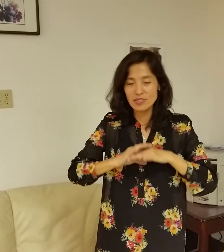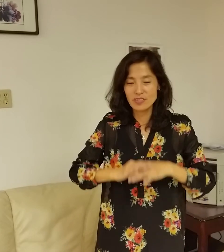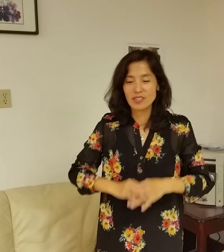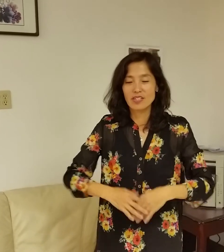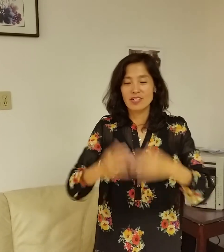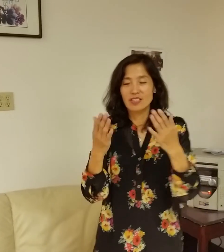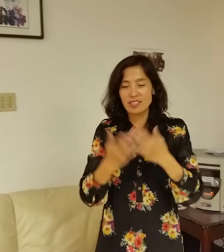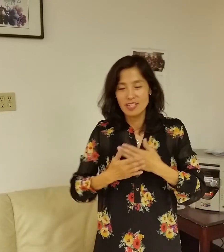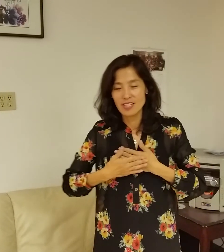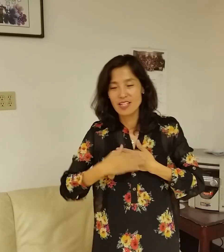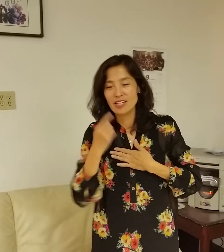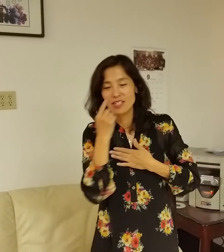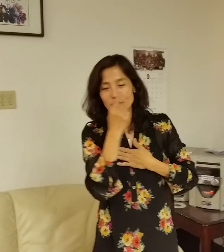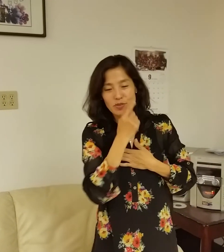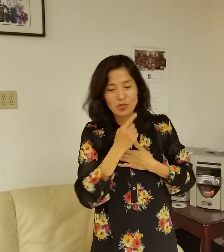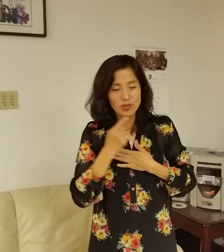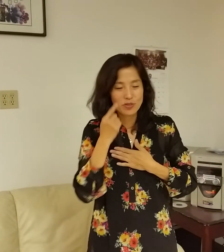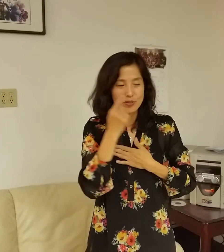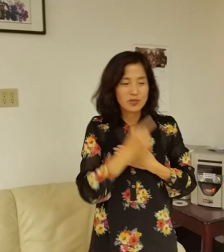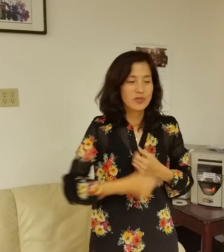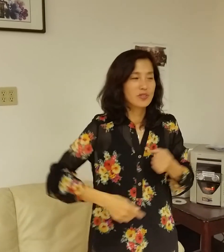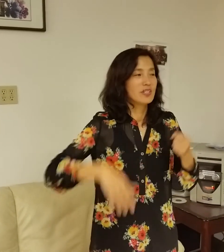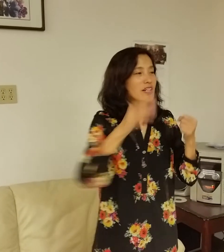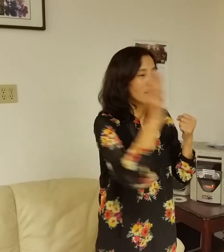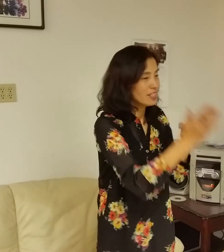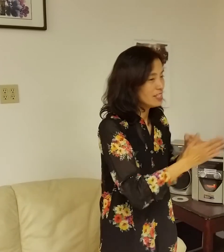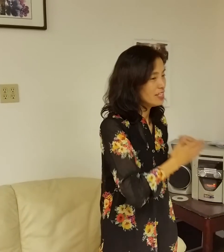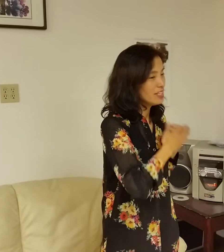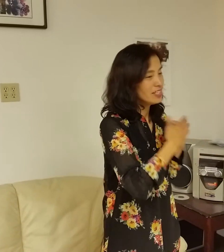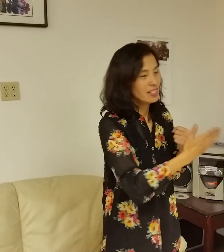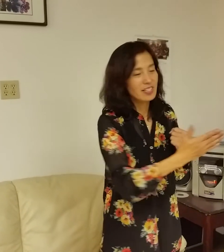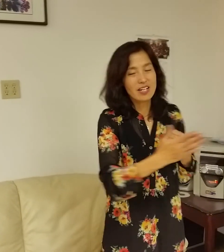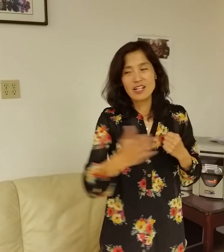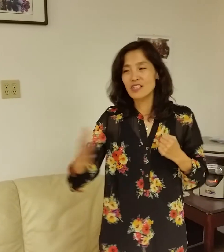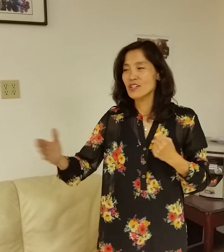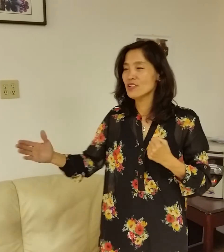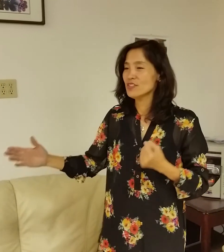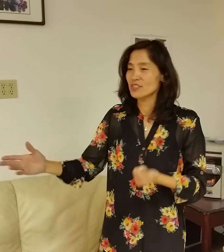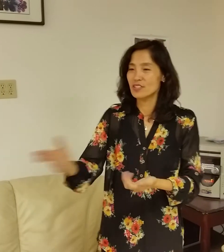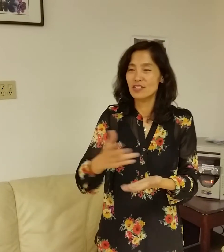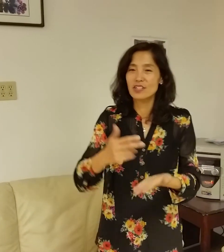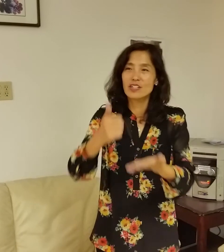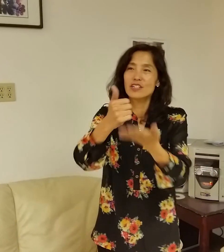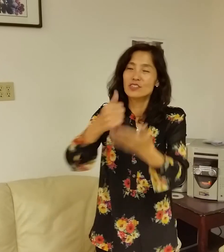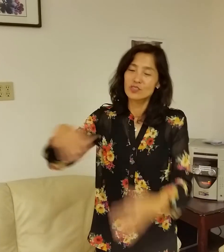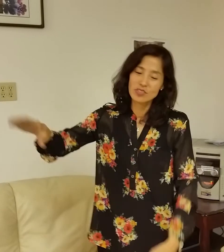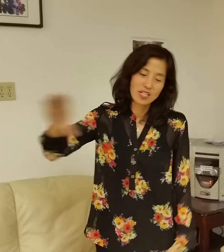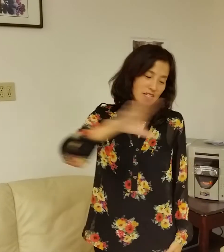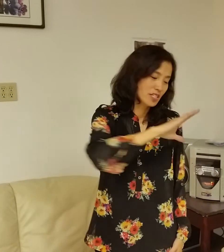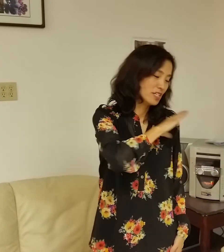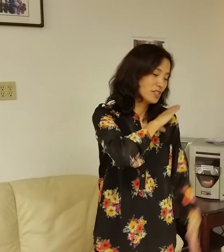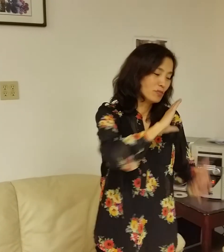나의 입술을 이뤄여 주의 이름